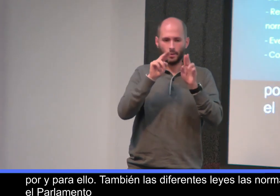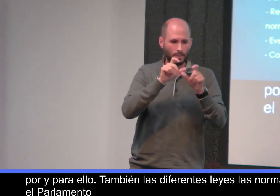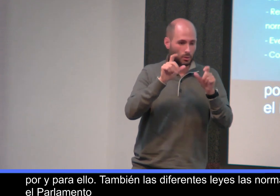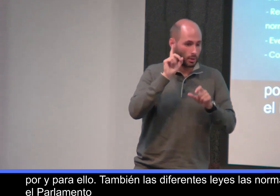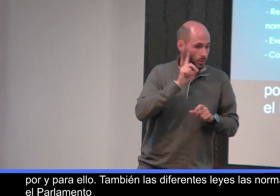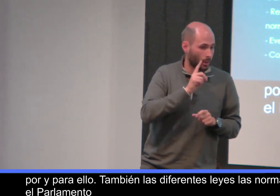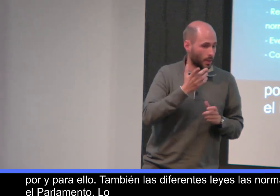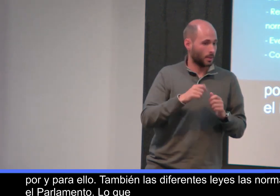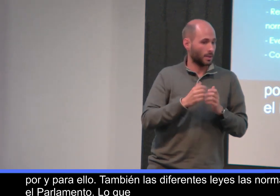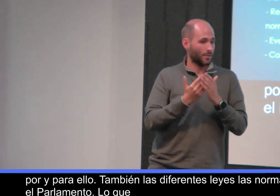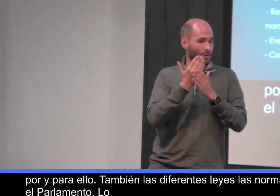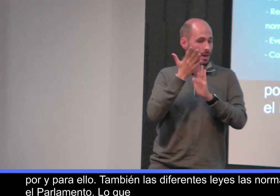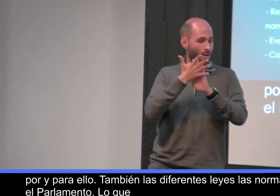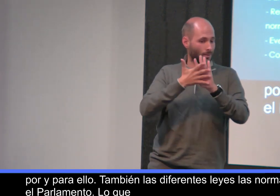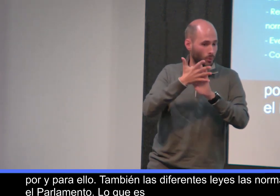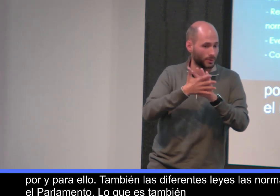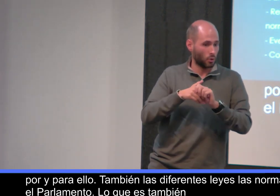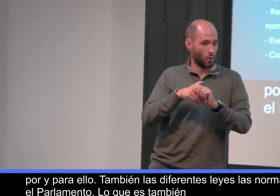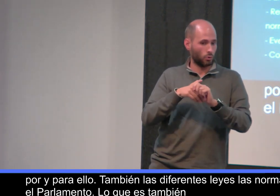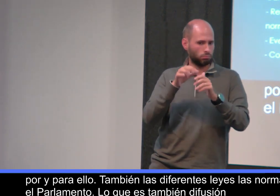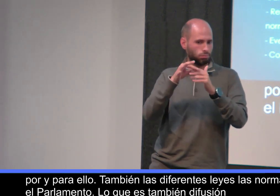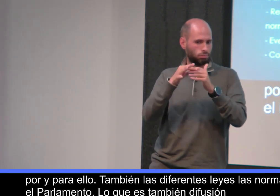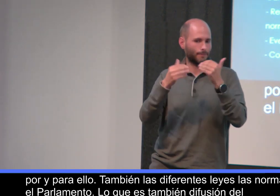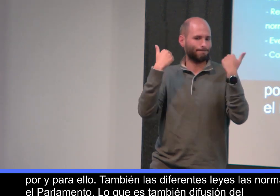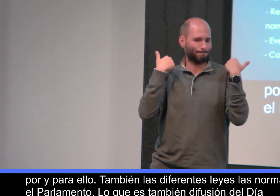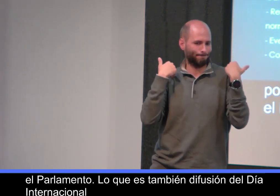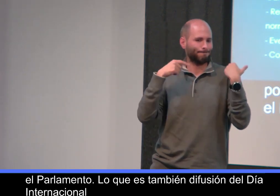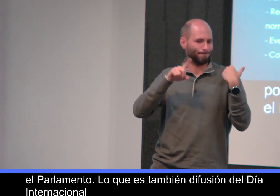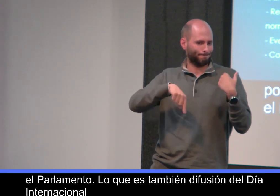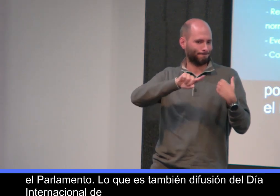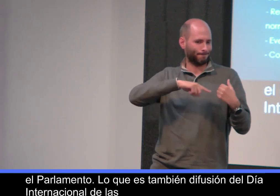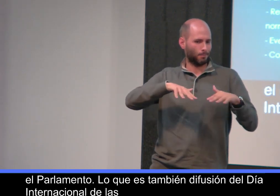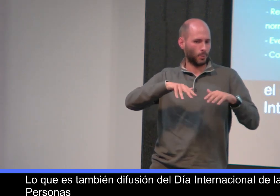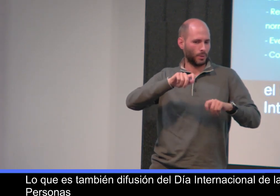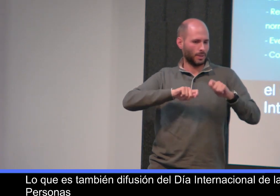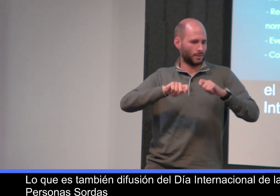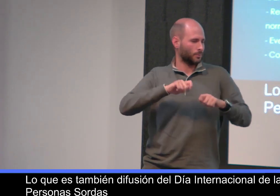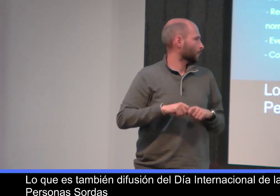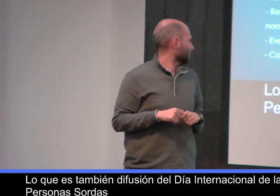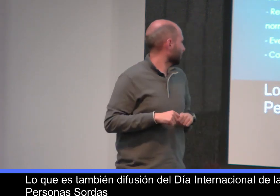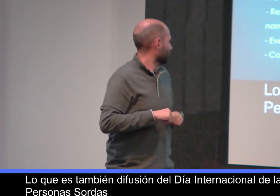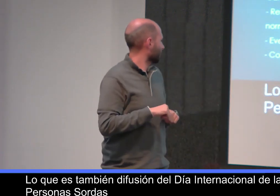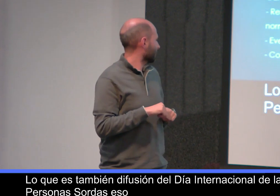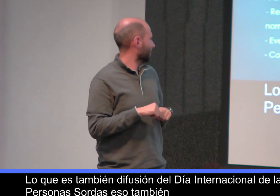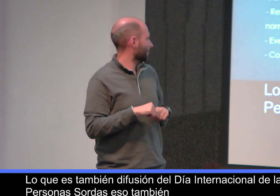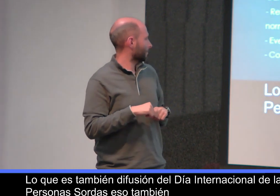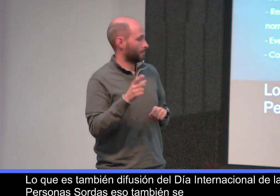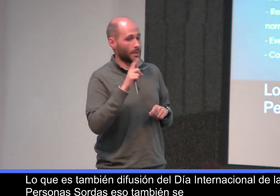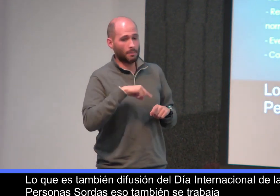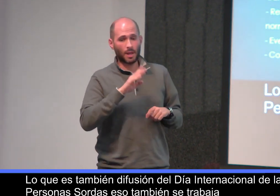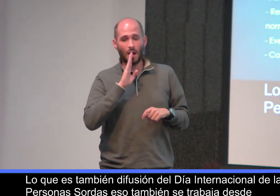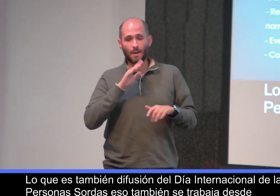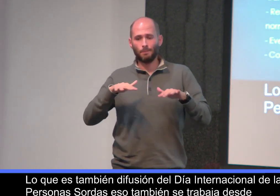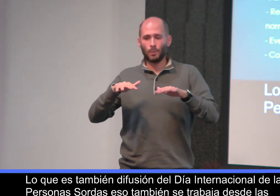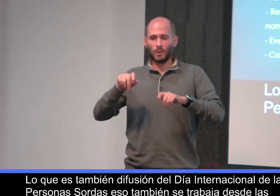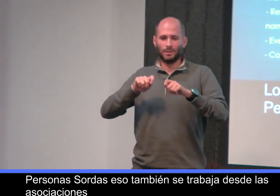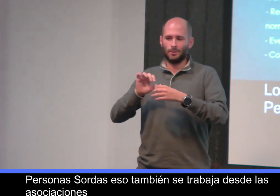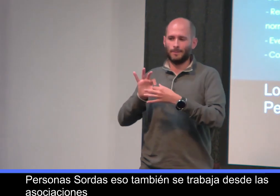lo que es también difusión del Día Internacional de las Personas Sordas, eso también se trabaja desde las asociaciones, desde nuestro movimiento